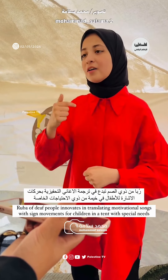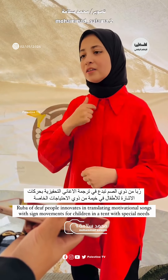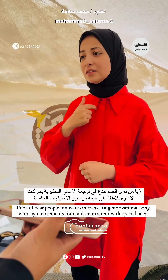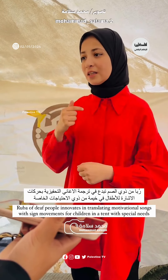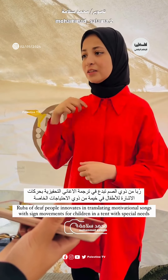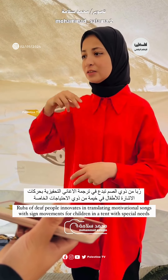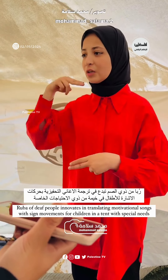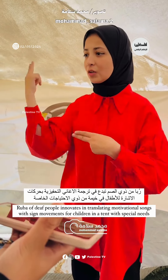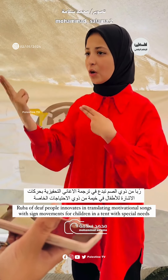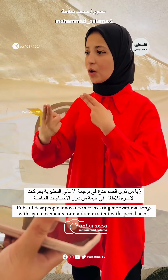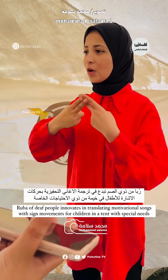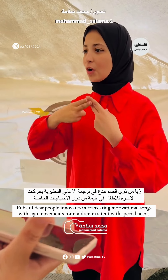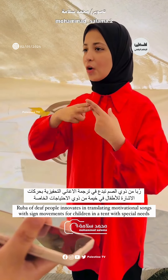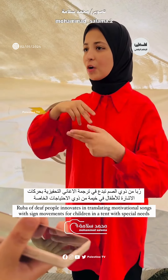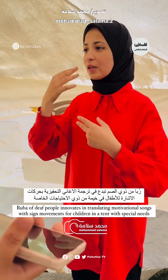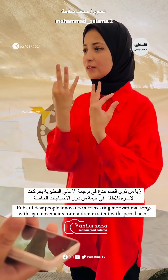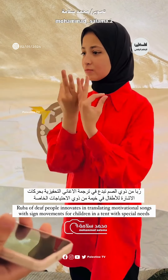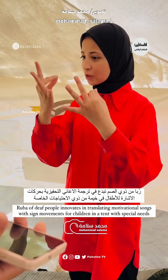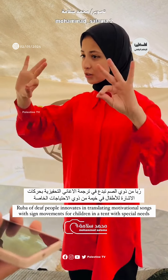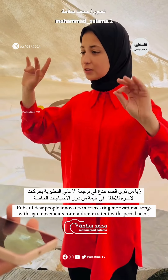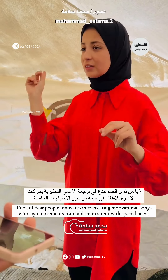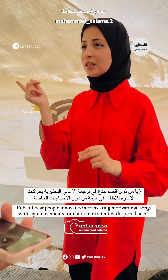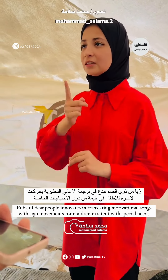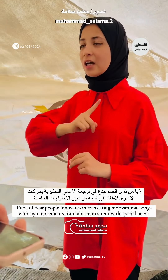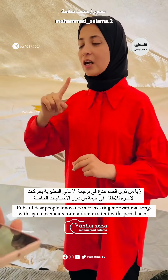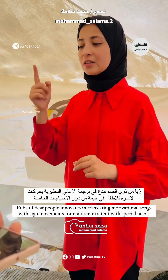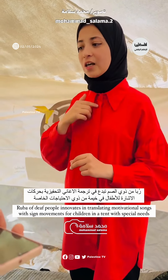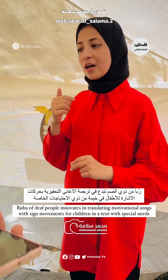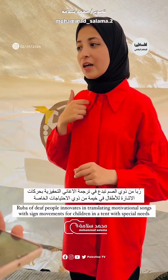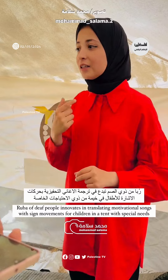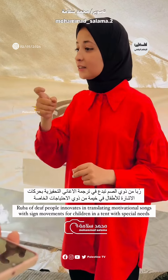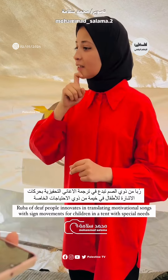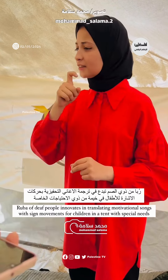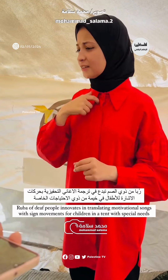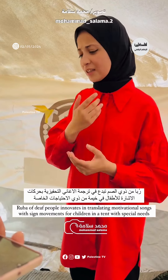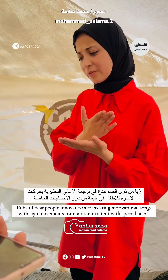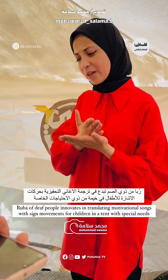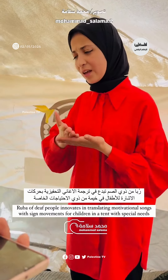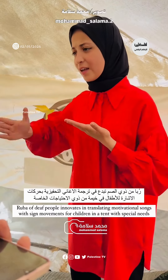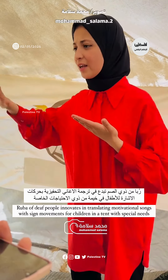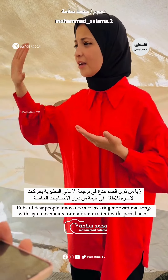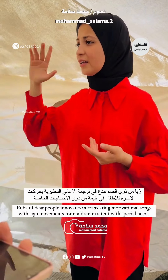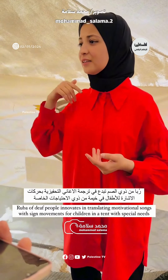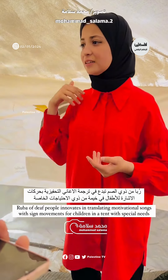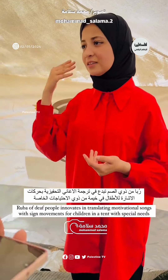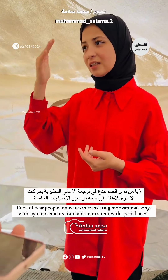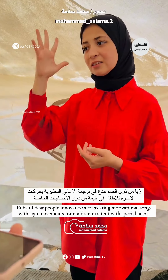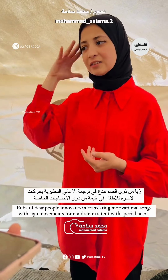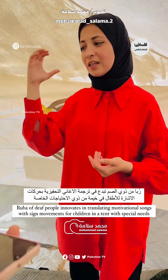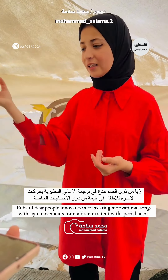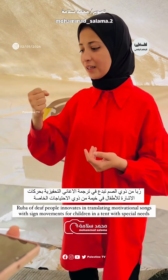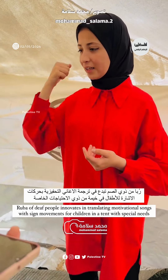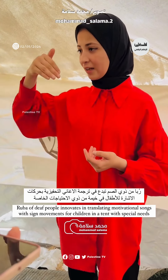يبقى معنا كل حد وكل قيد بتشدنا